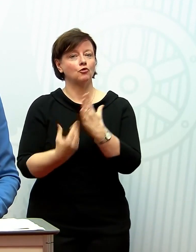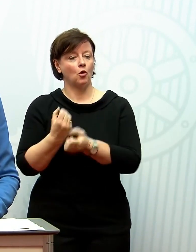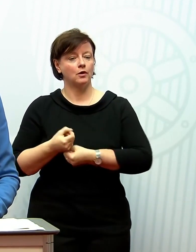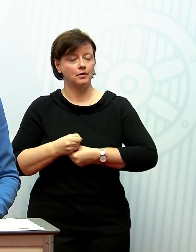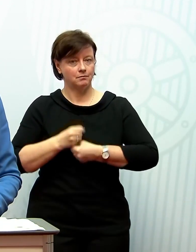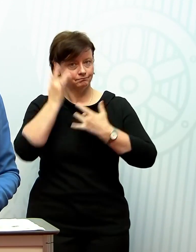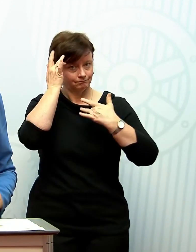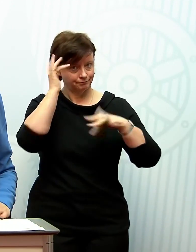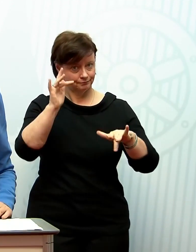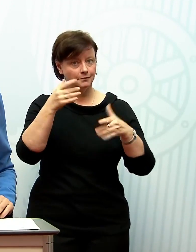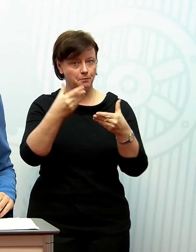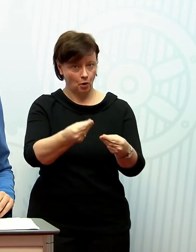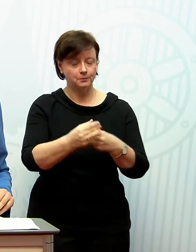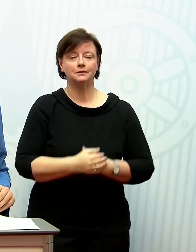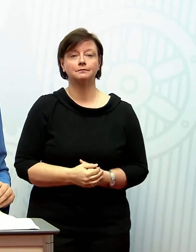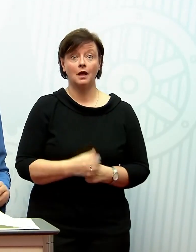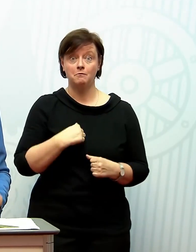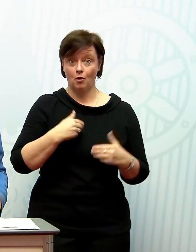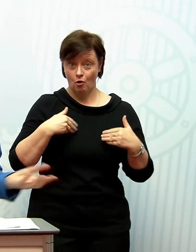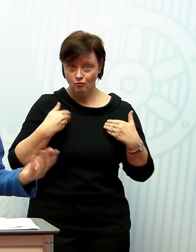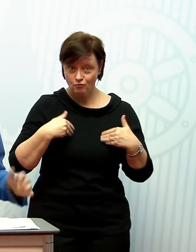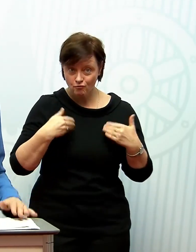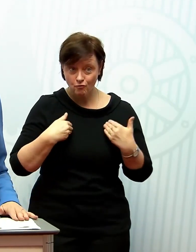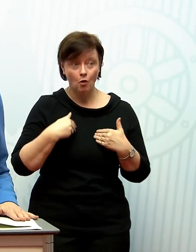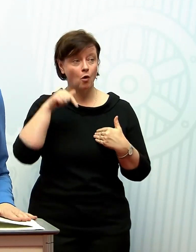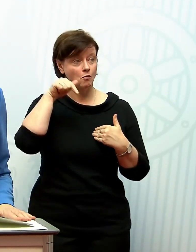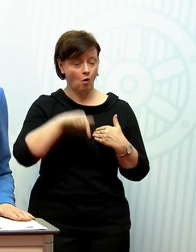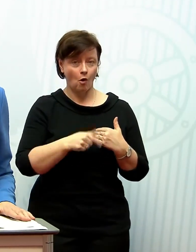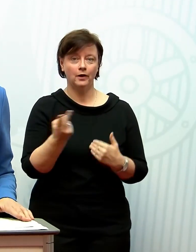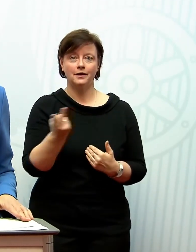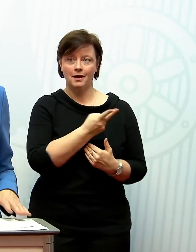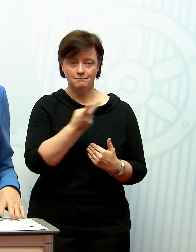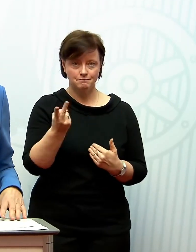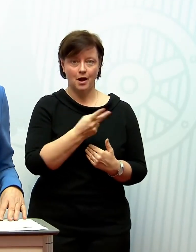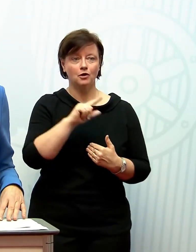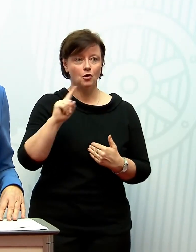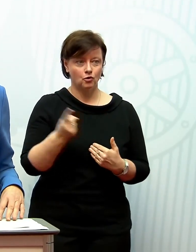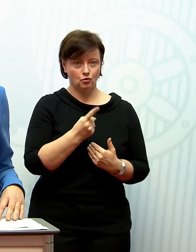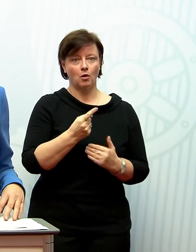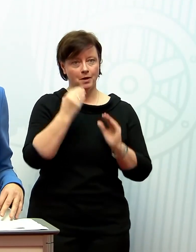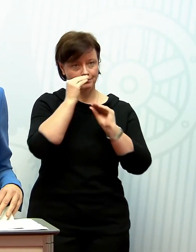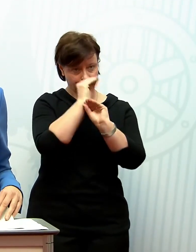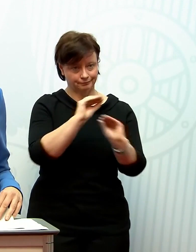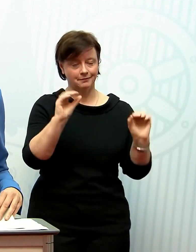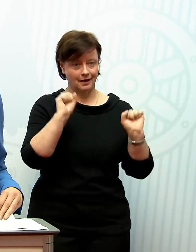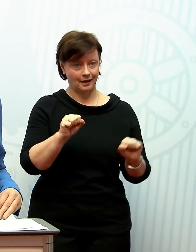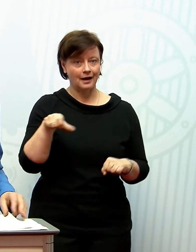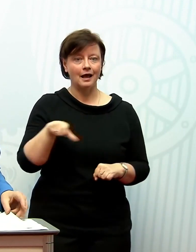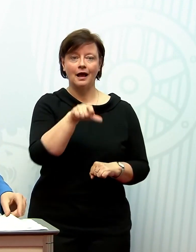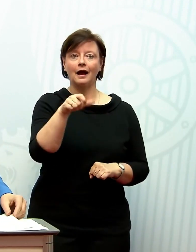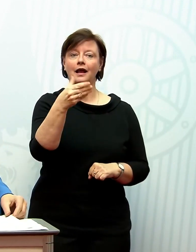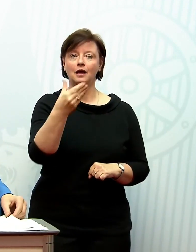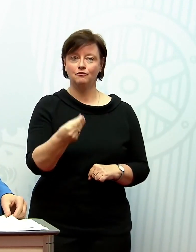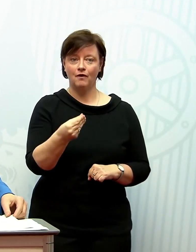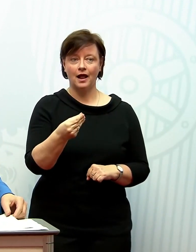zugelassen sein wird. Und ich bin sehr glücklich, dass wir hier heute beide miteinander nochmals feststellen können, dass Rheinland-Pfalz